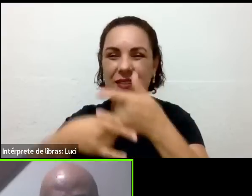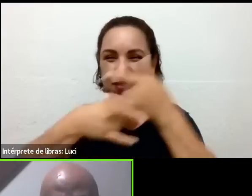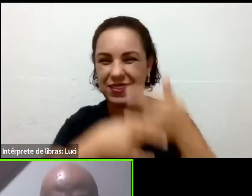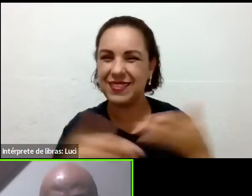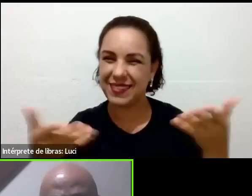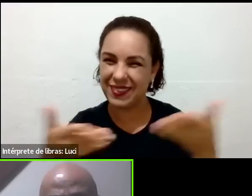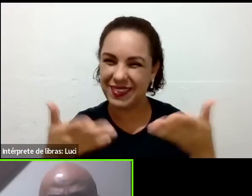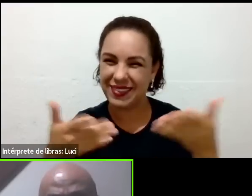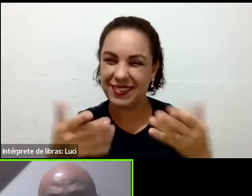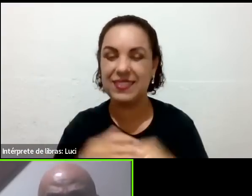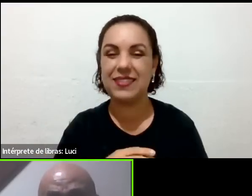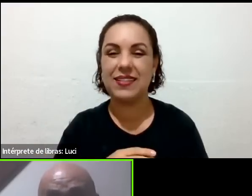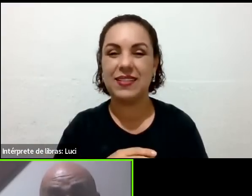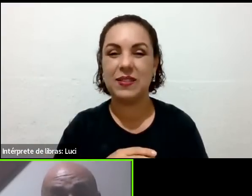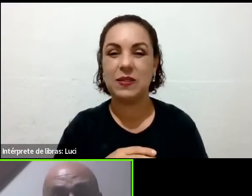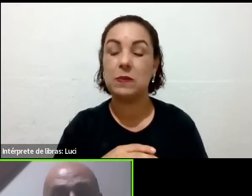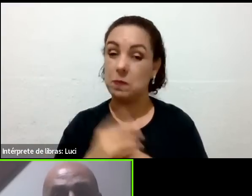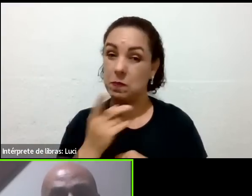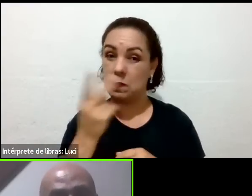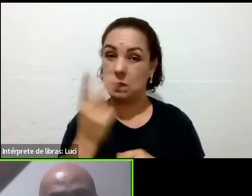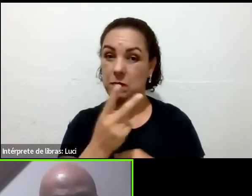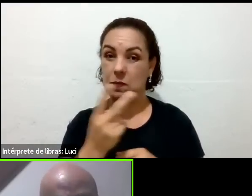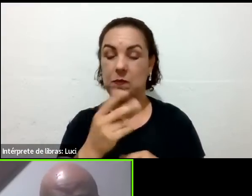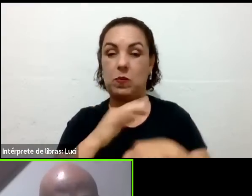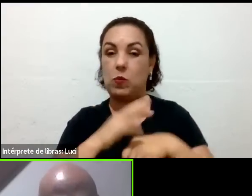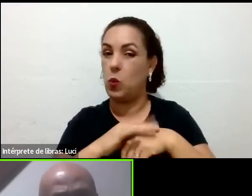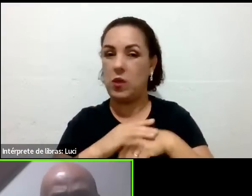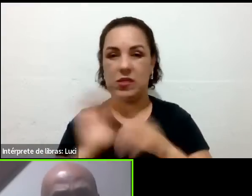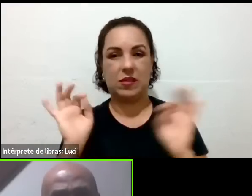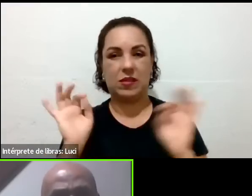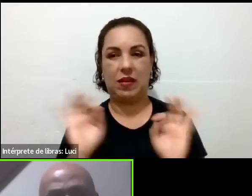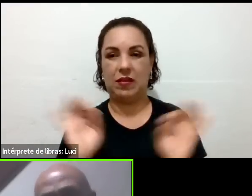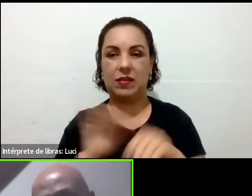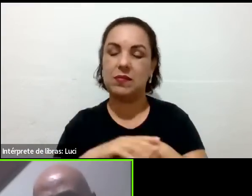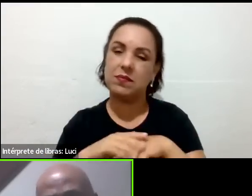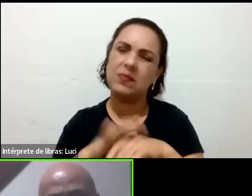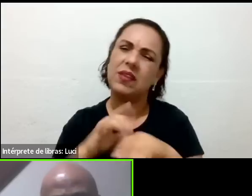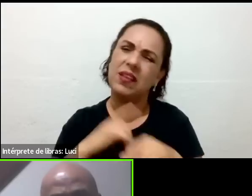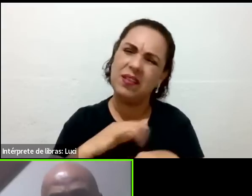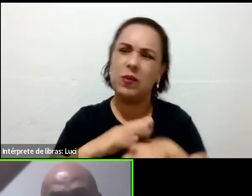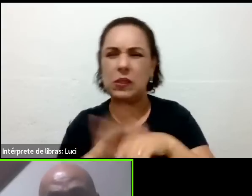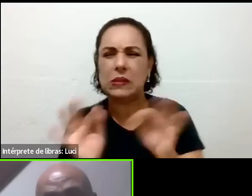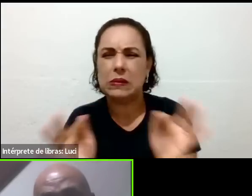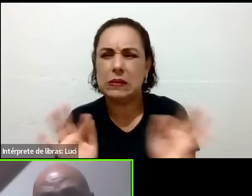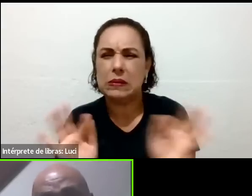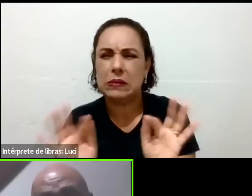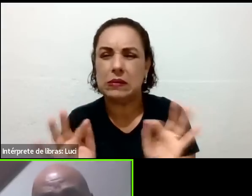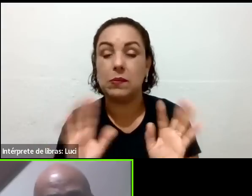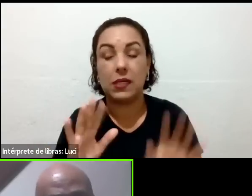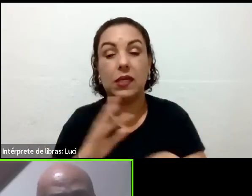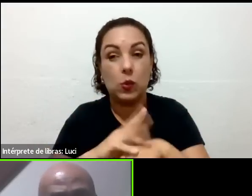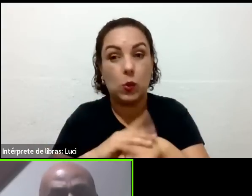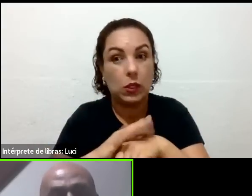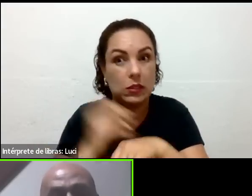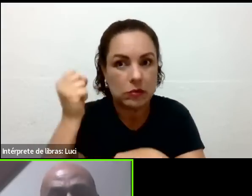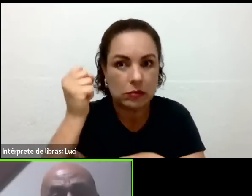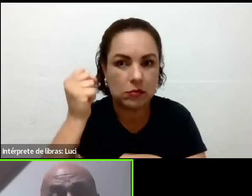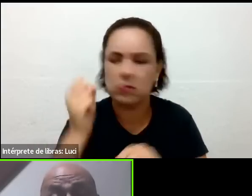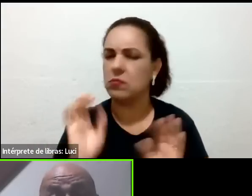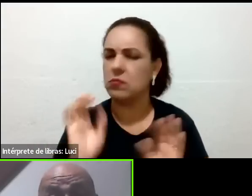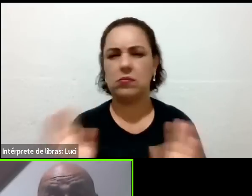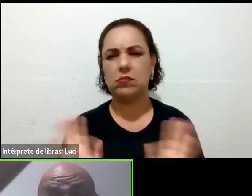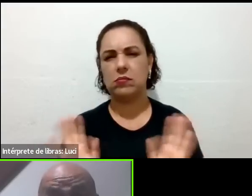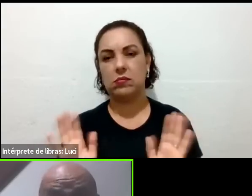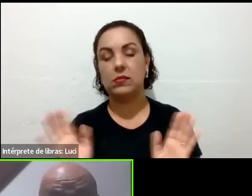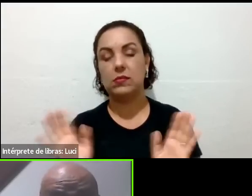temos doença, assim, grave, né? Todo mundo tem uma doencinha, uma dor aqui, outra ali, mas uma doença grave nós não temos.